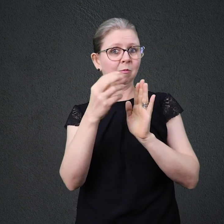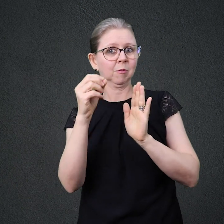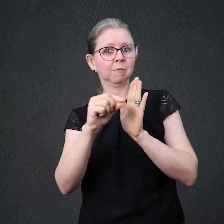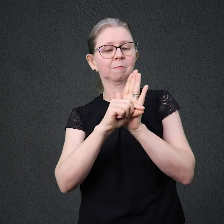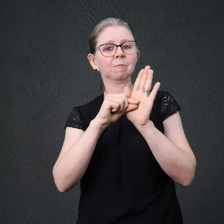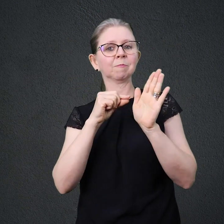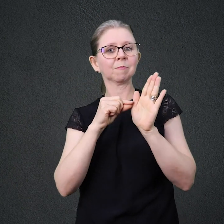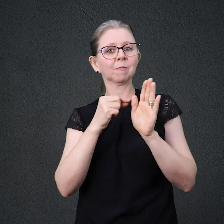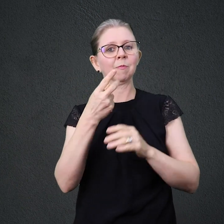parte A